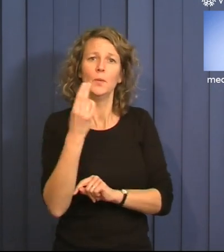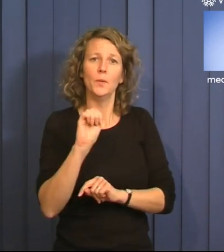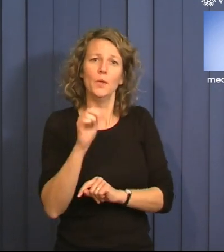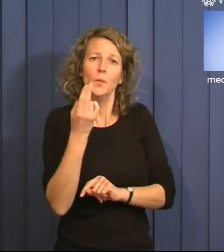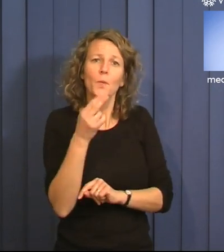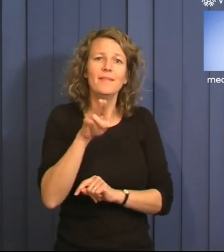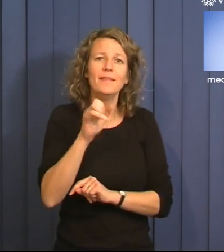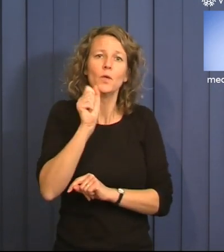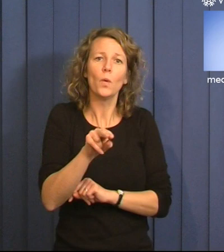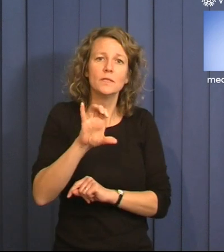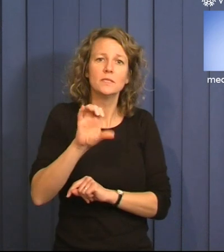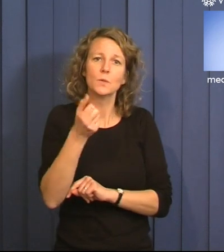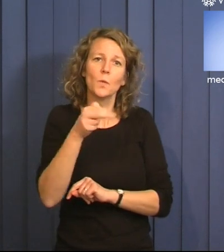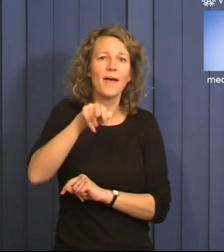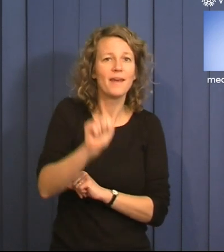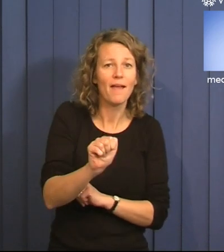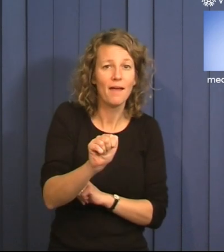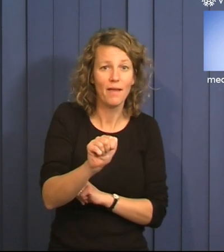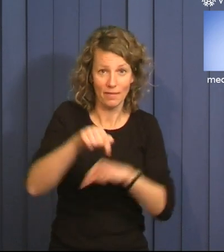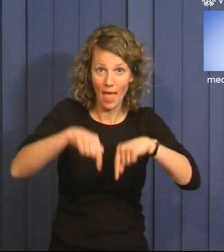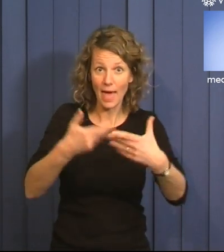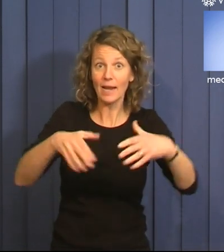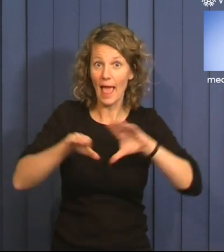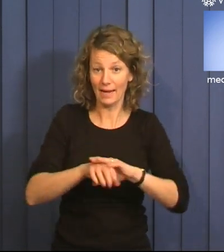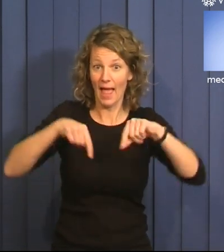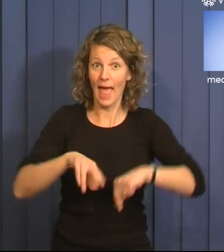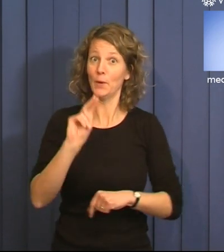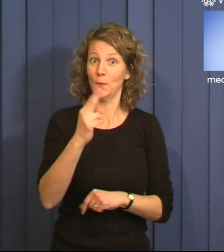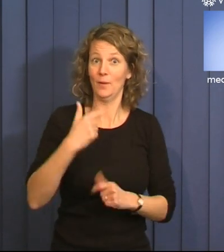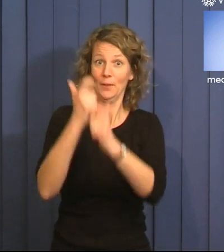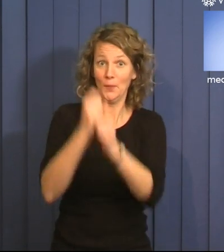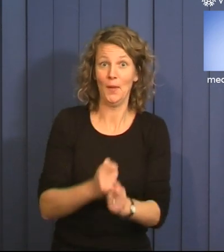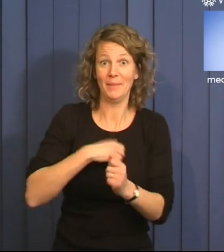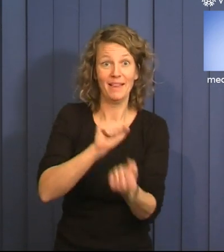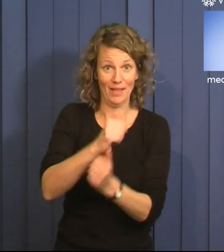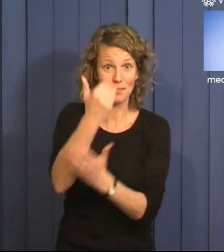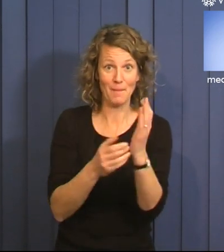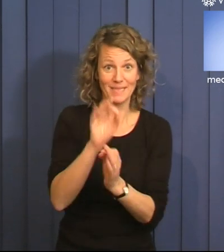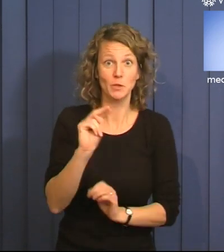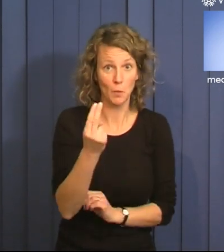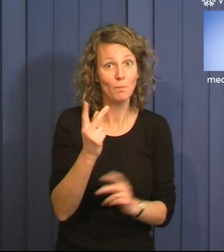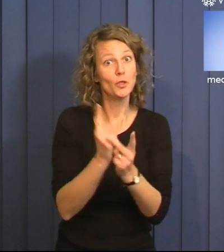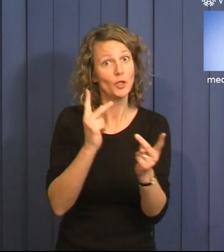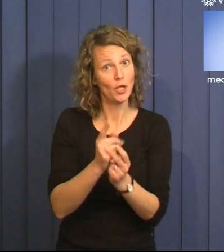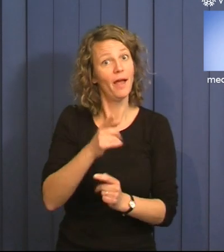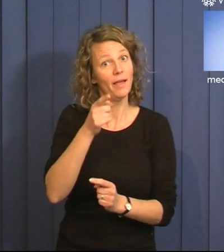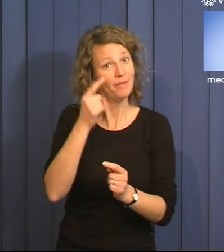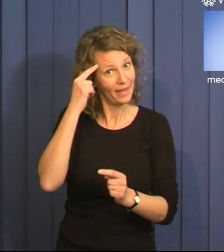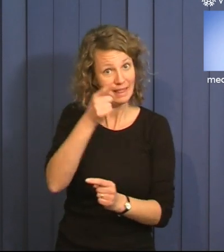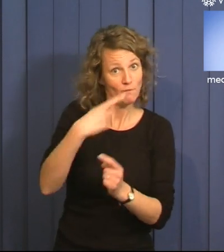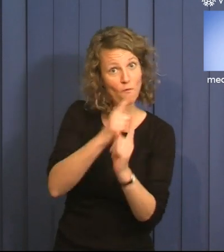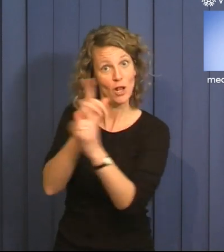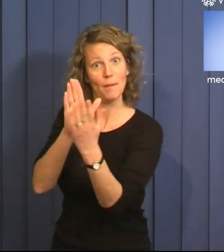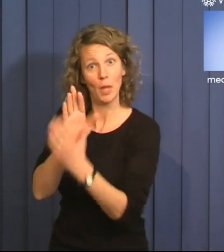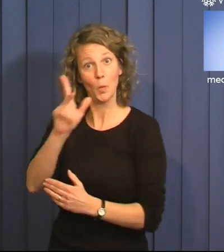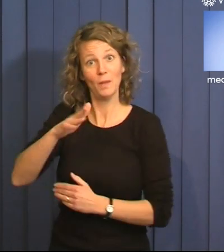Square. Och det är alltså här i min lägenhet som jag spelar in mitt vinterprogram just nu. Så jag tänkte helt enkelt att vi ska gå ut på min